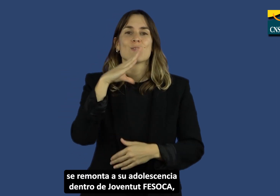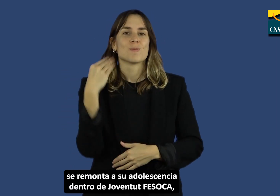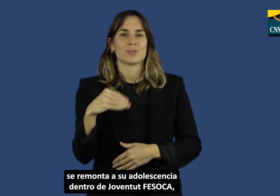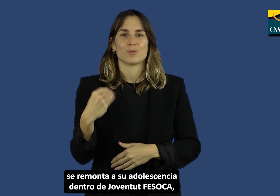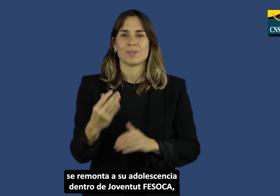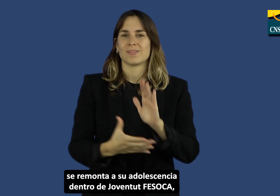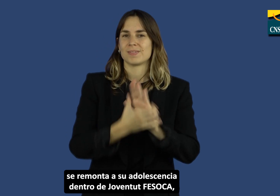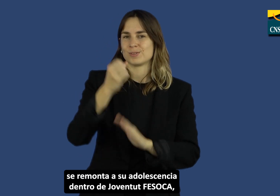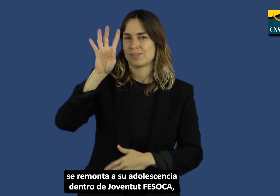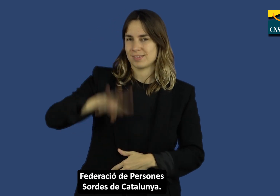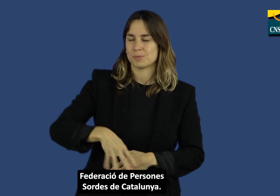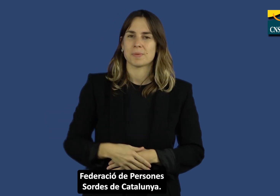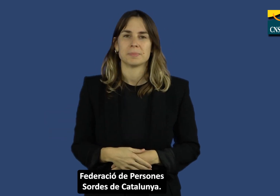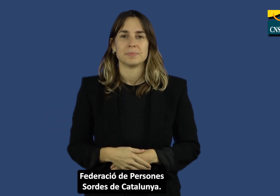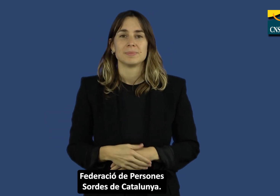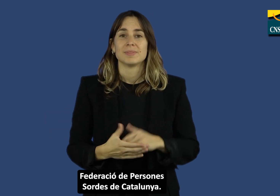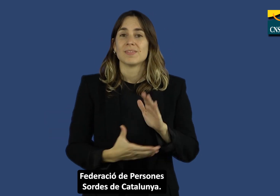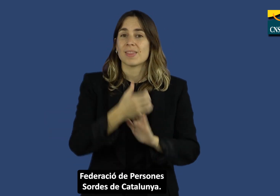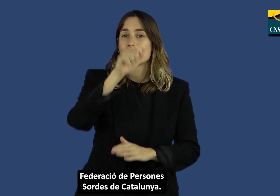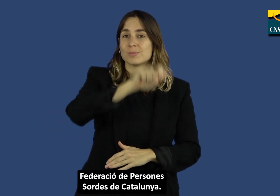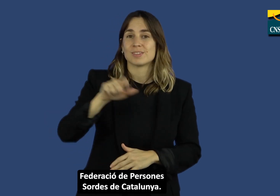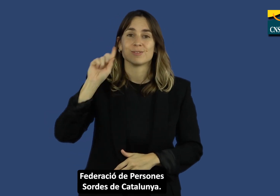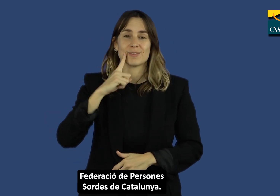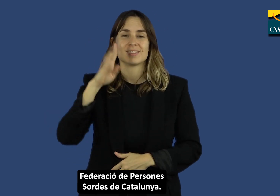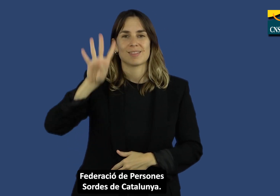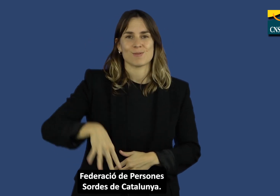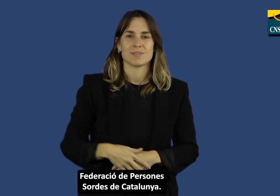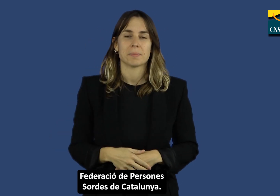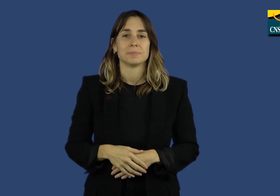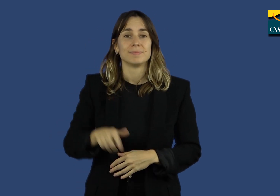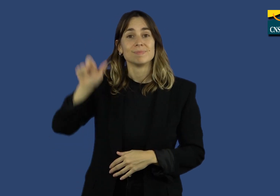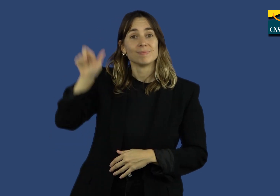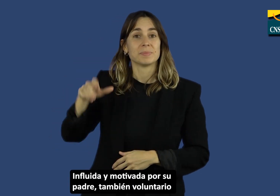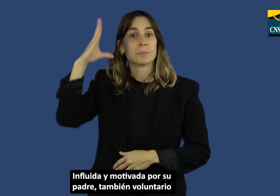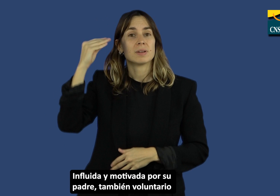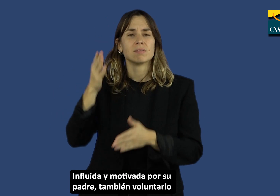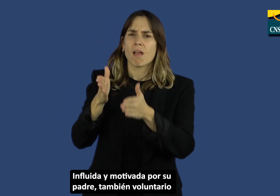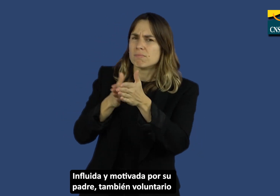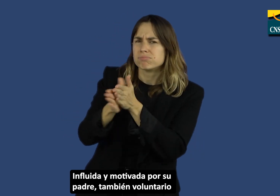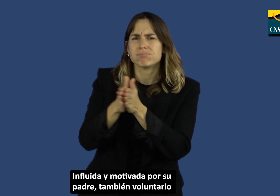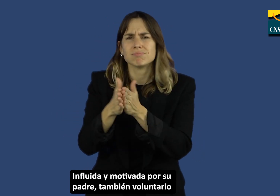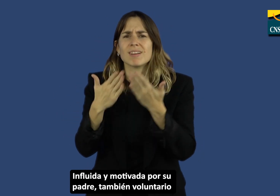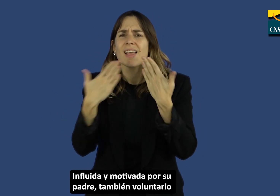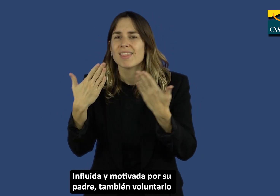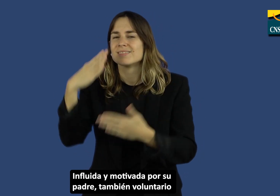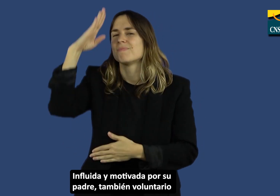Juventud FESOCA, Federación de Personas Sordas de Cataluña. Influida y motivada por su padre,